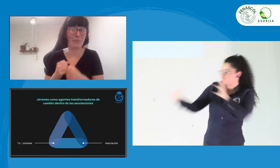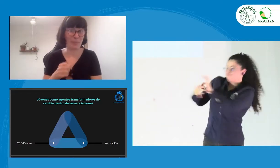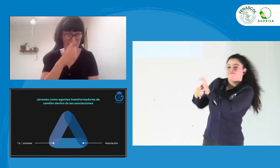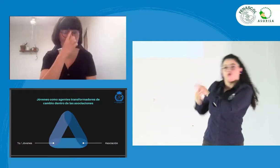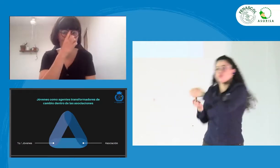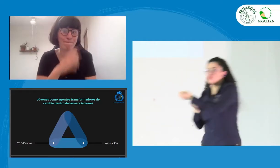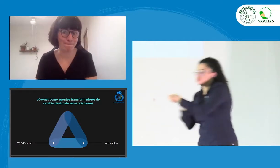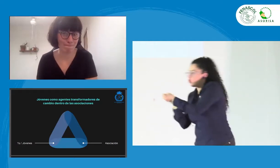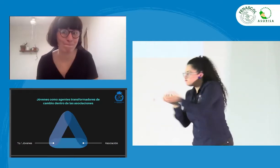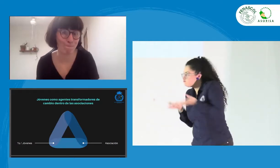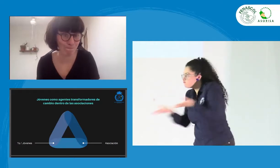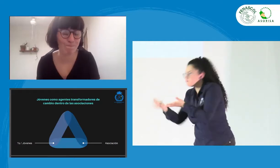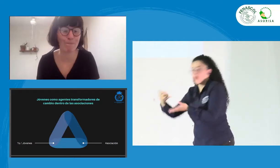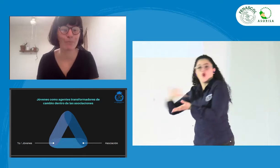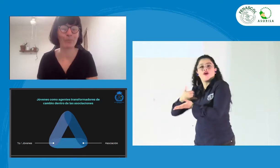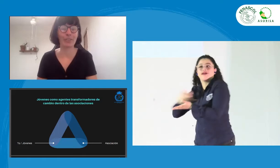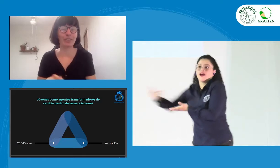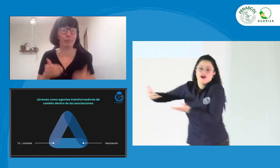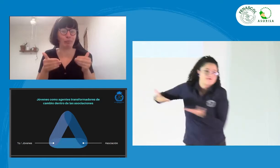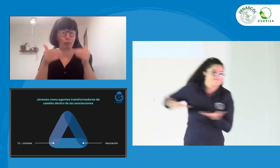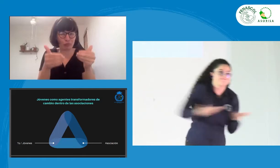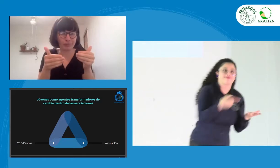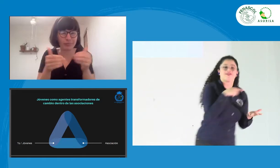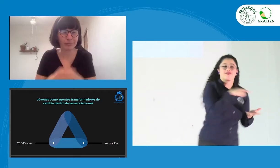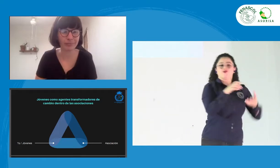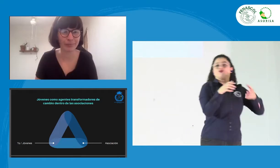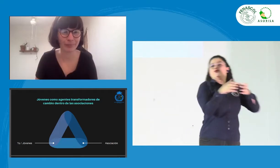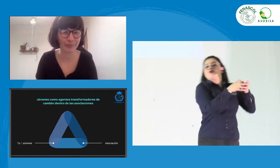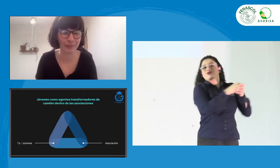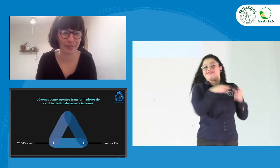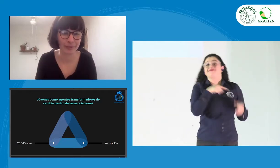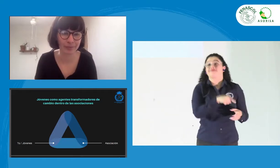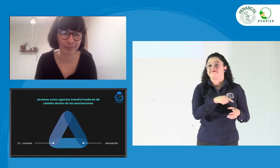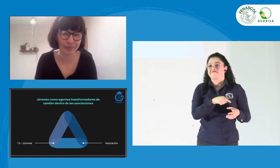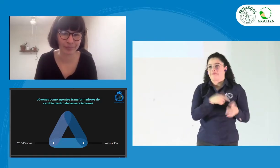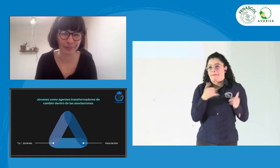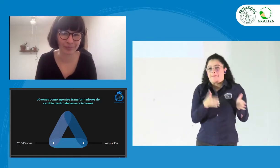De allí que se busque que exista esta horizontalidad. Siguiente.